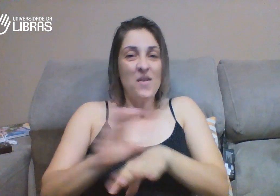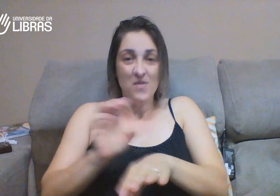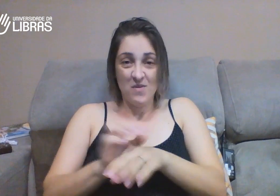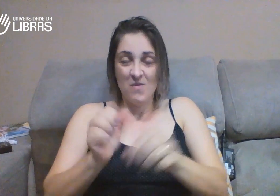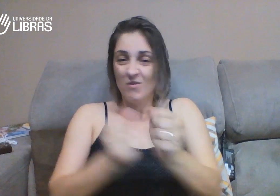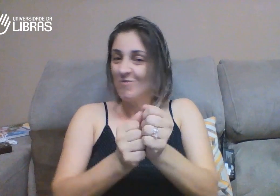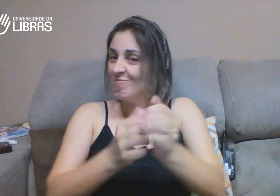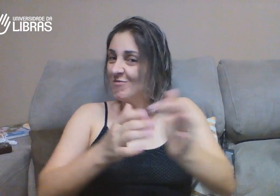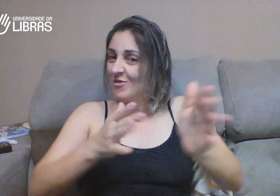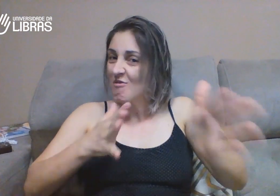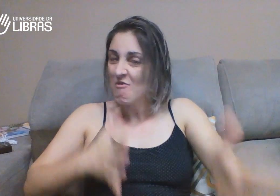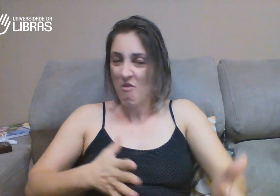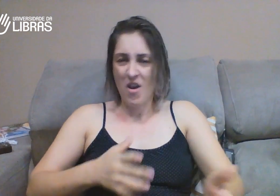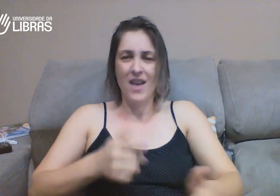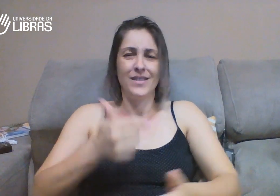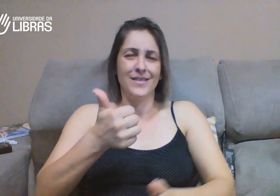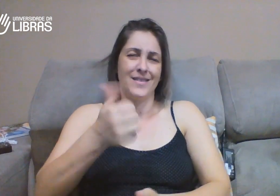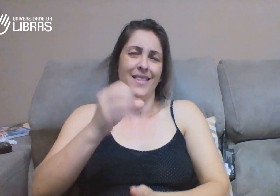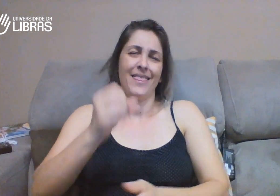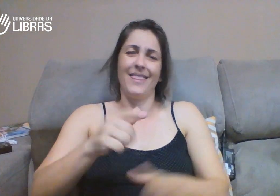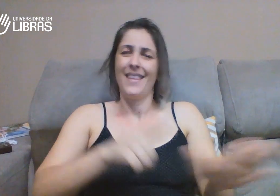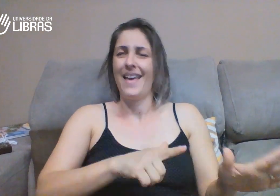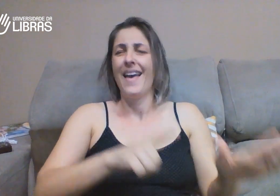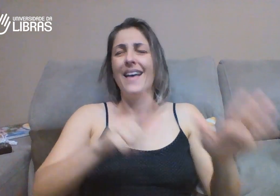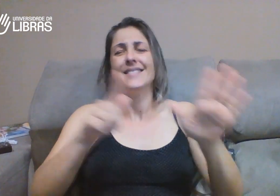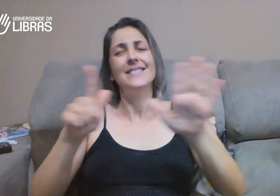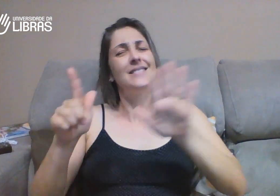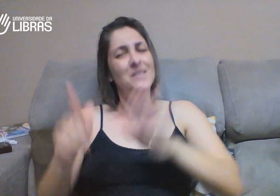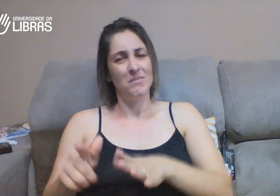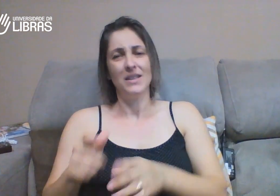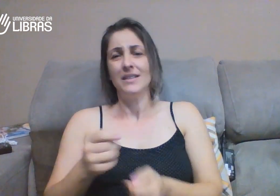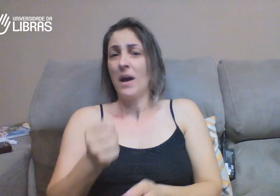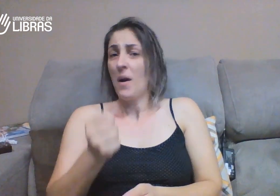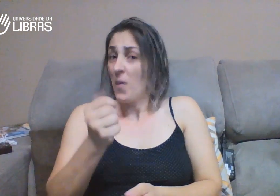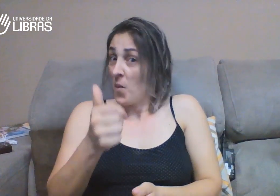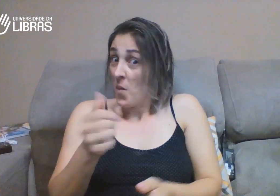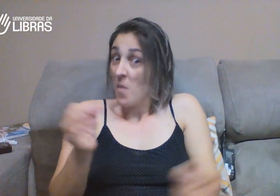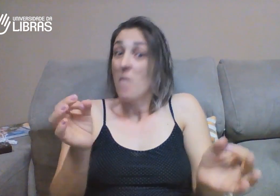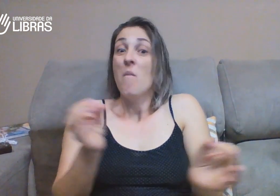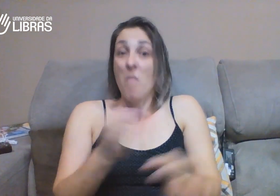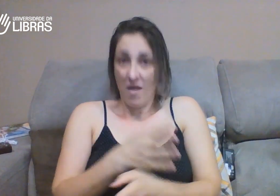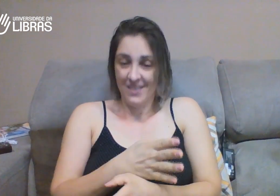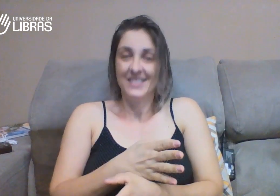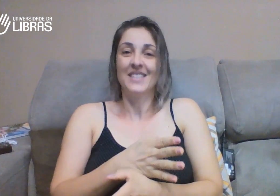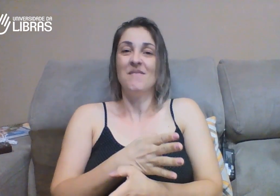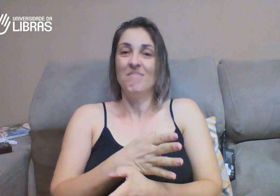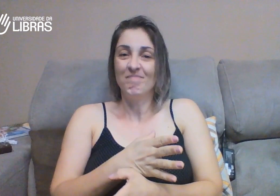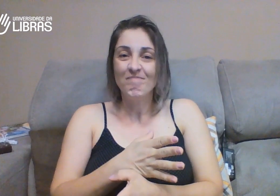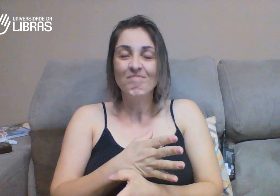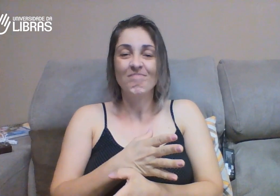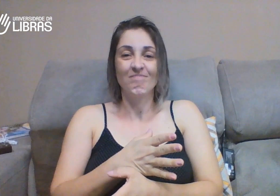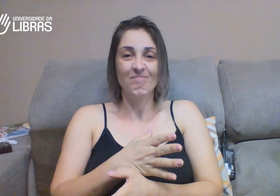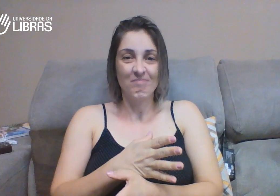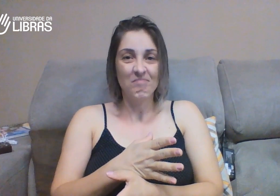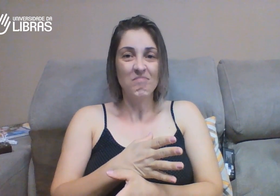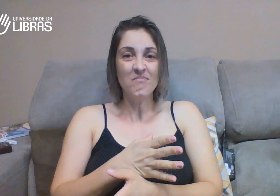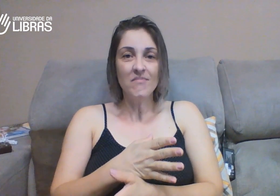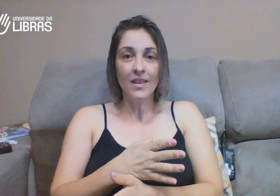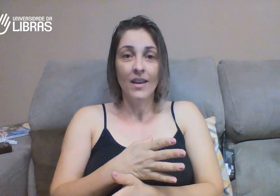Porque o curso Fluente em Libras tem me proporcionado isso. Me tornar fluente em 10 semanas. E eu sei que eu